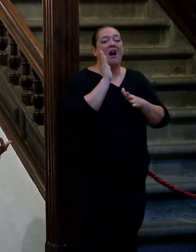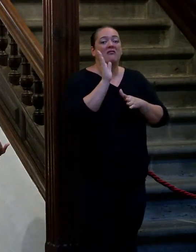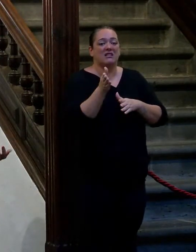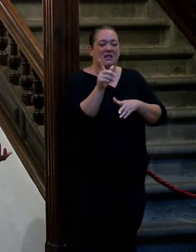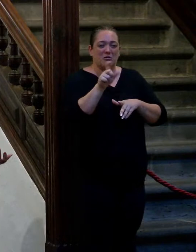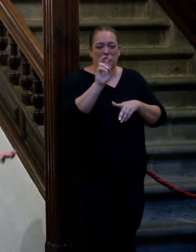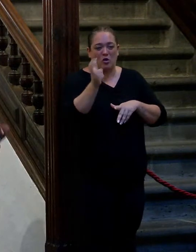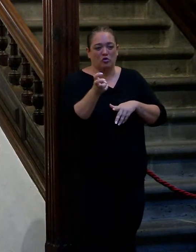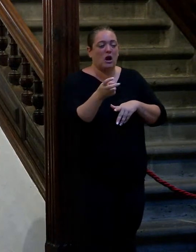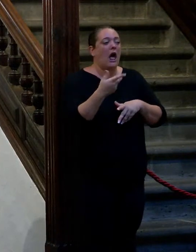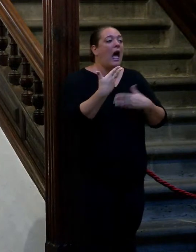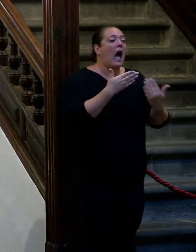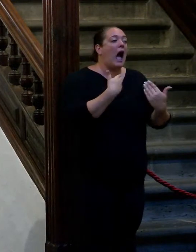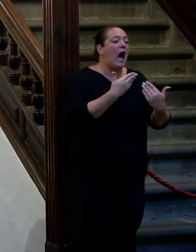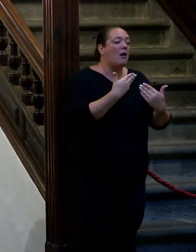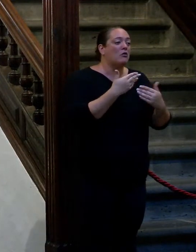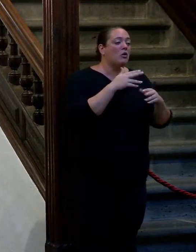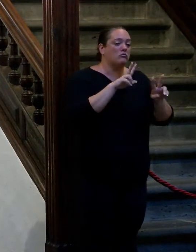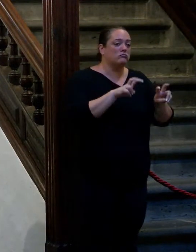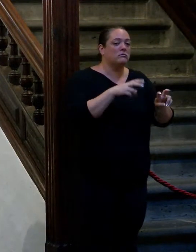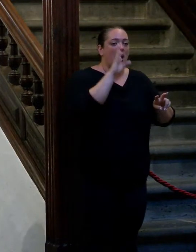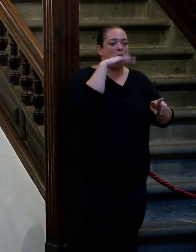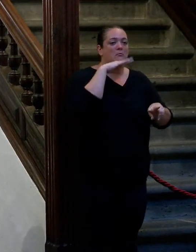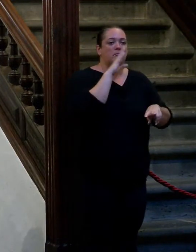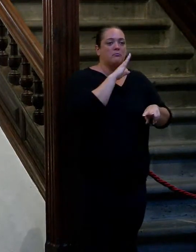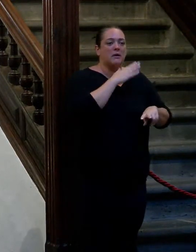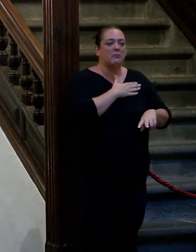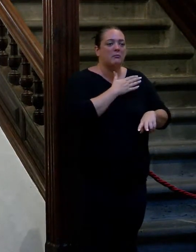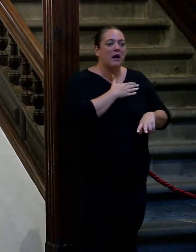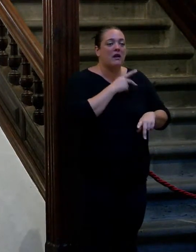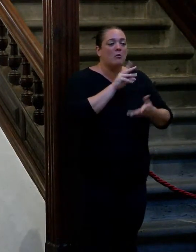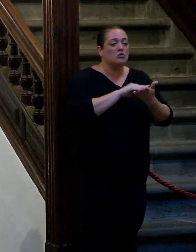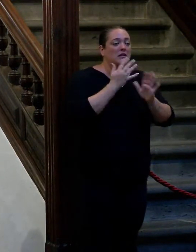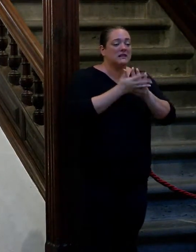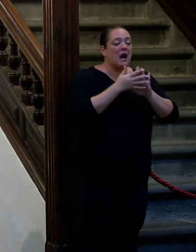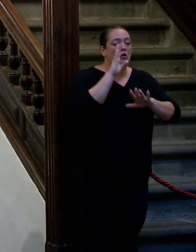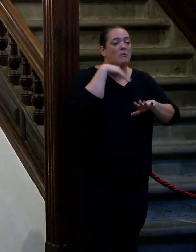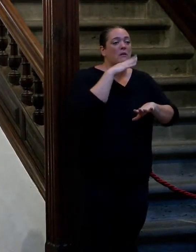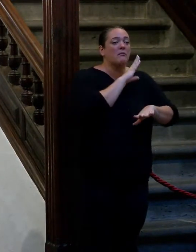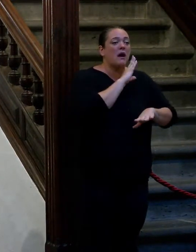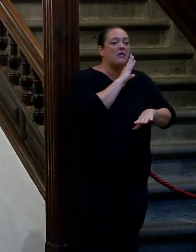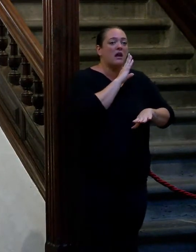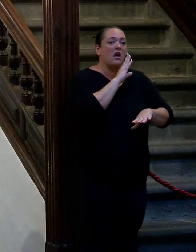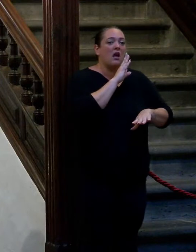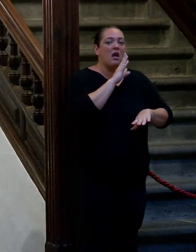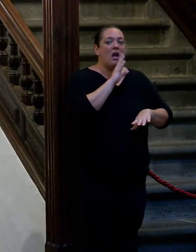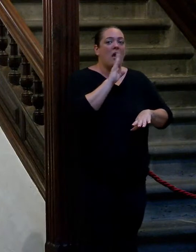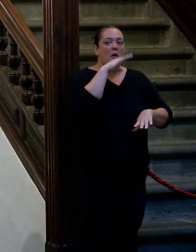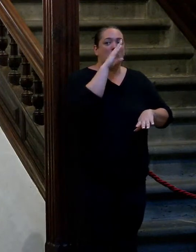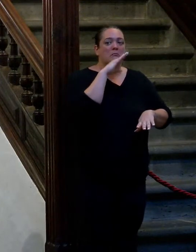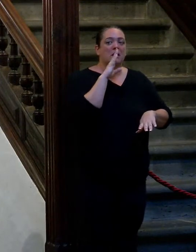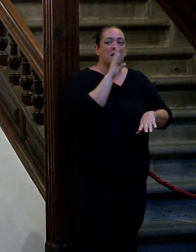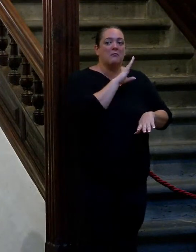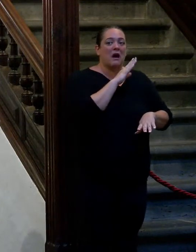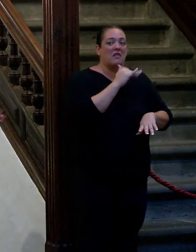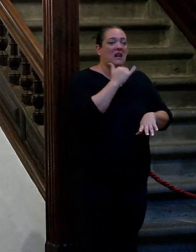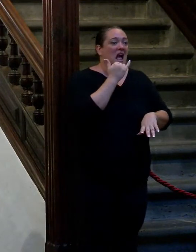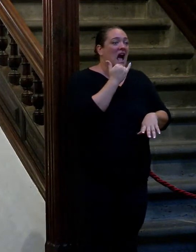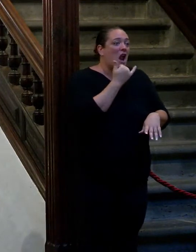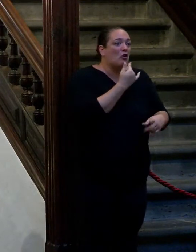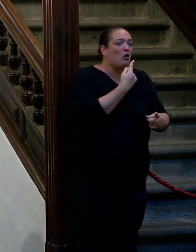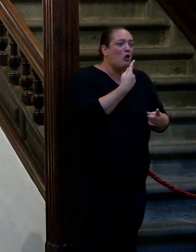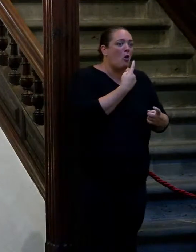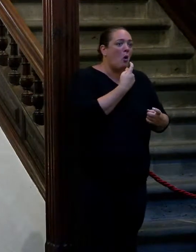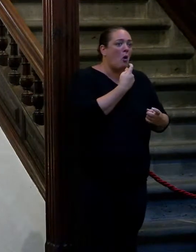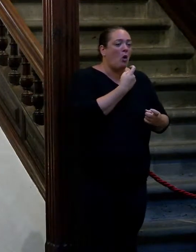de mis padres que muchas veces cuando digo algo de ellos dicen pero es que tú tienes algo no si mis padres dejaron alguna cuenta la pago yo si serán mis